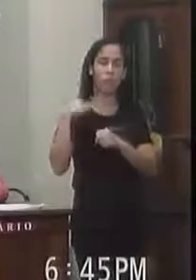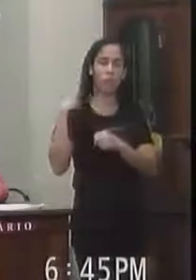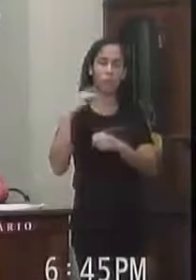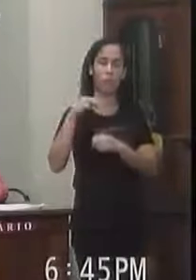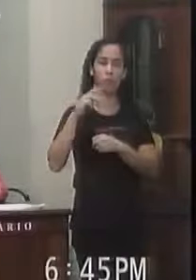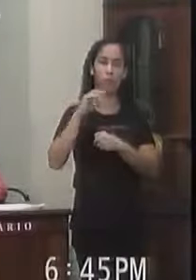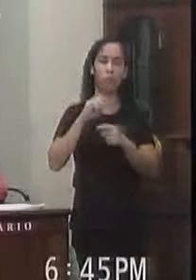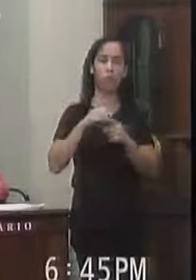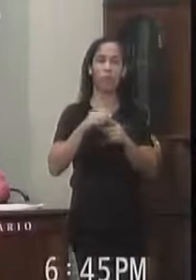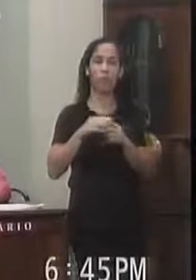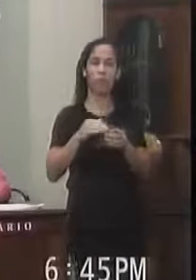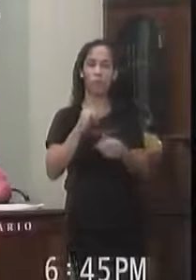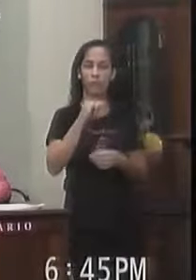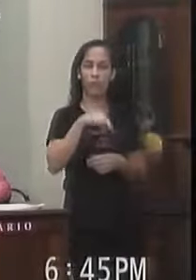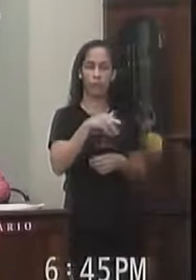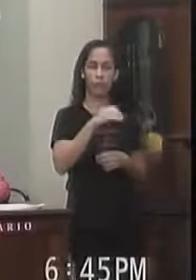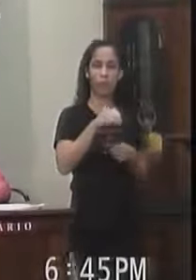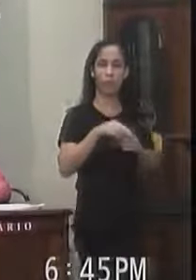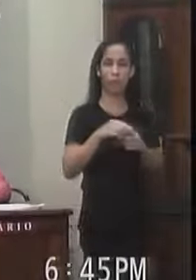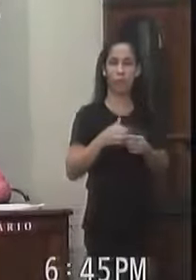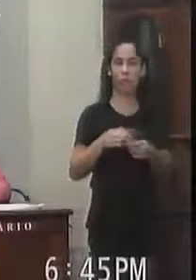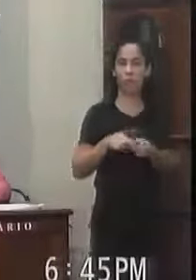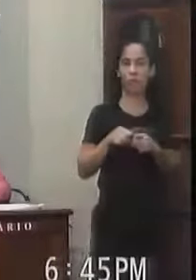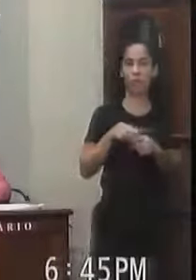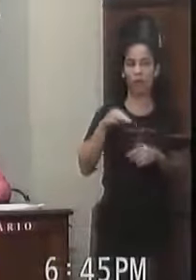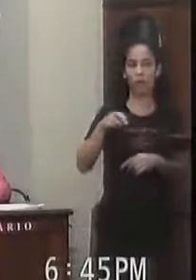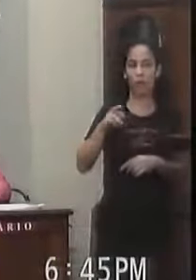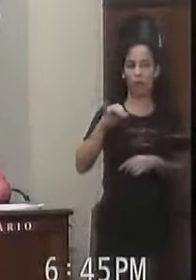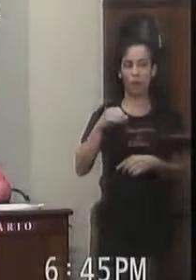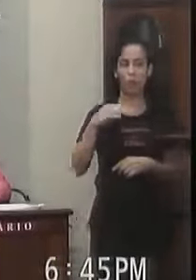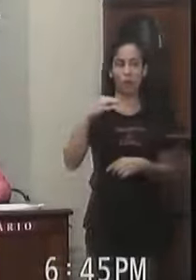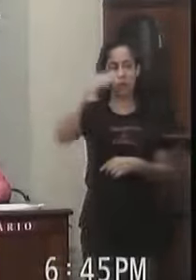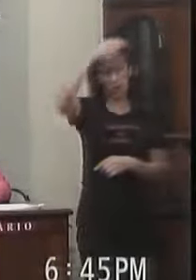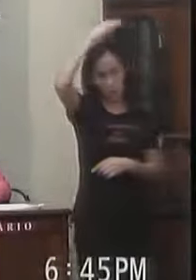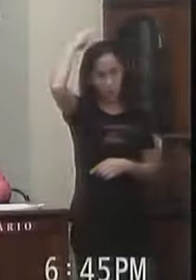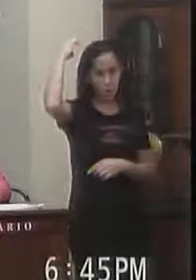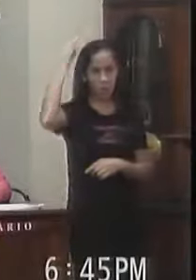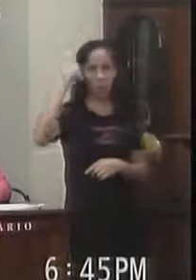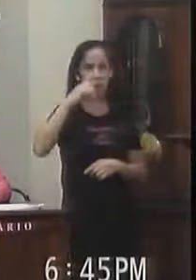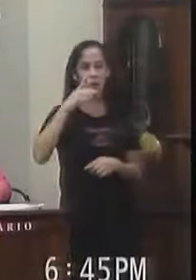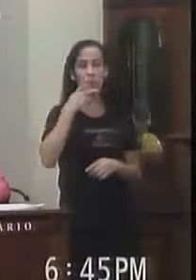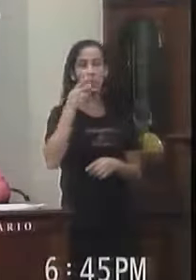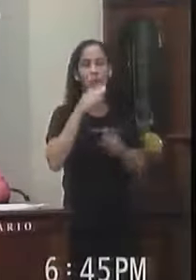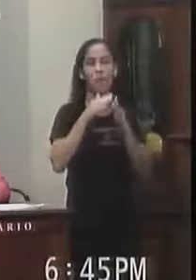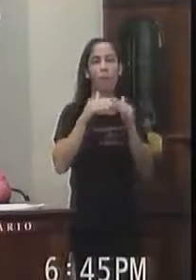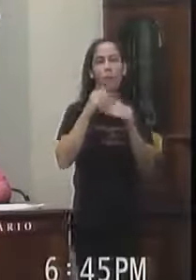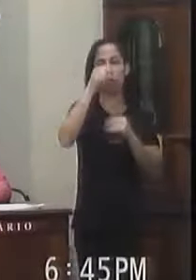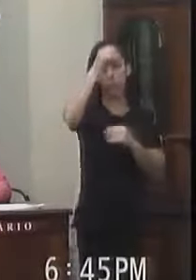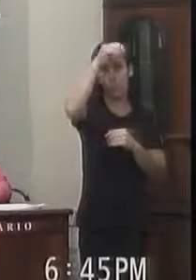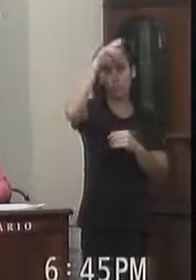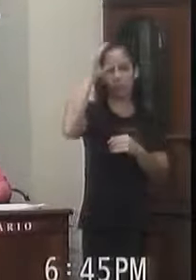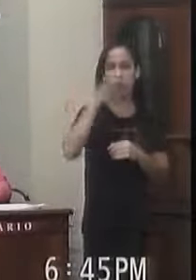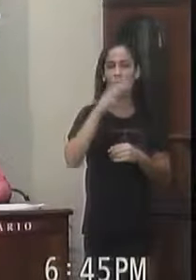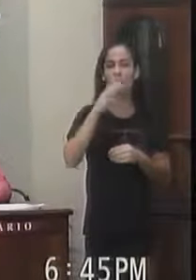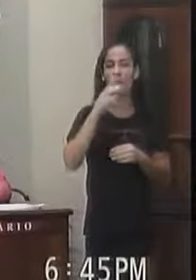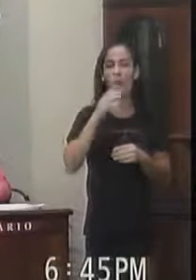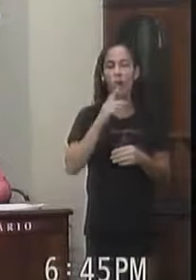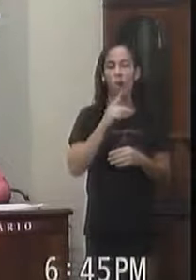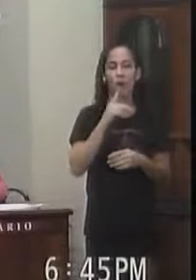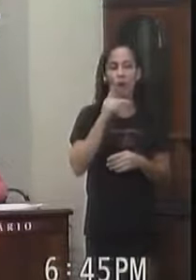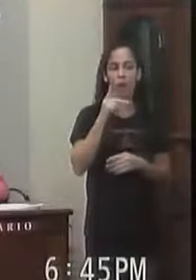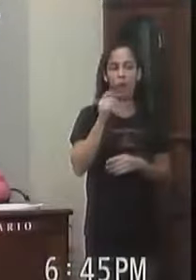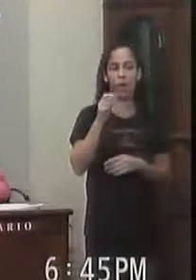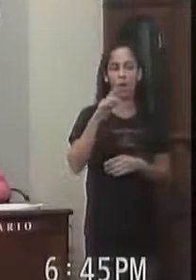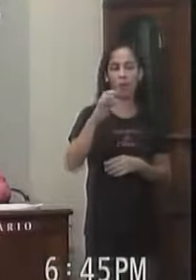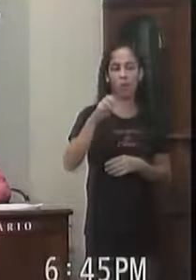A indicação 193 É também do Marcelo De Santa Isabel Ele indica Em caráter de urgência O prefeito Uma patrulha agrícola Do